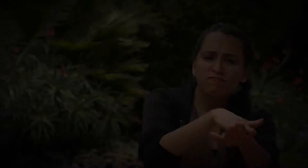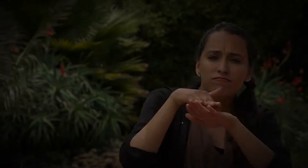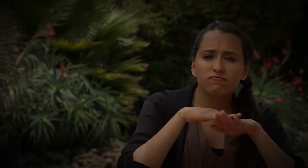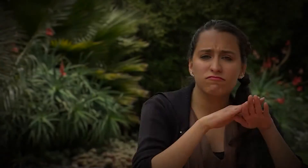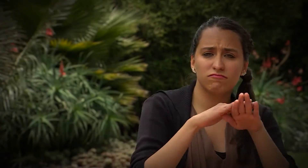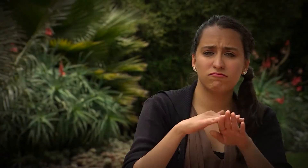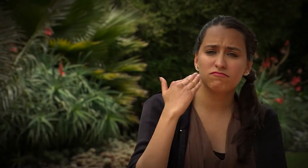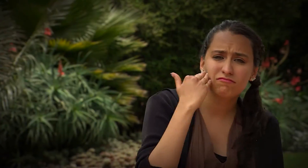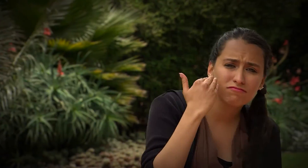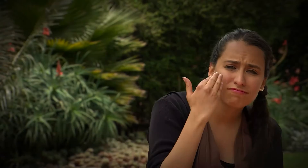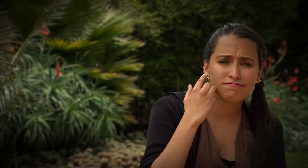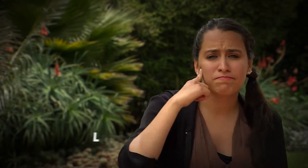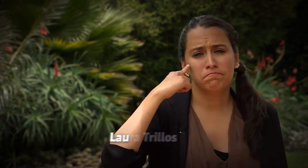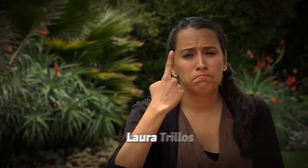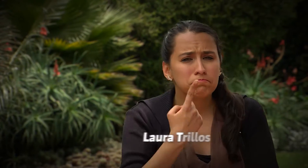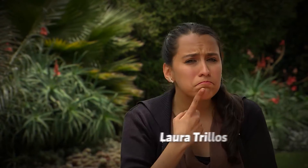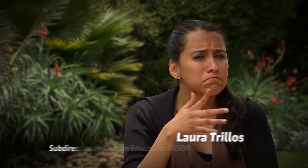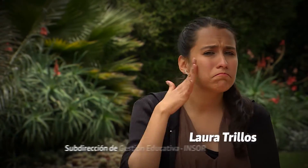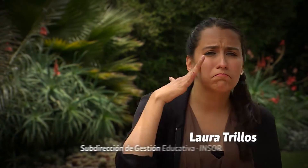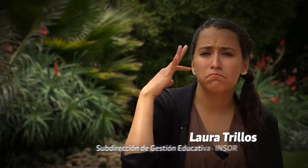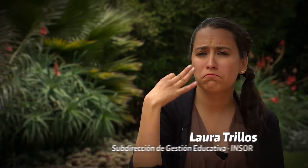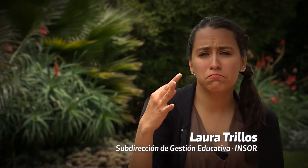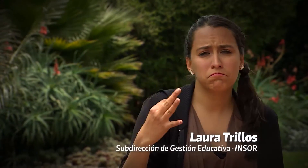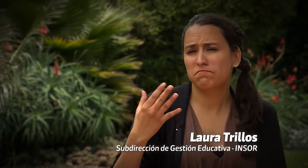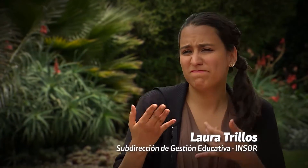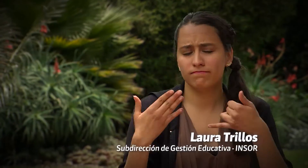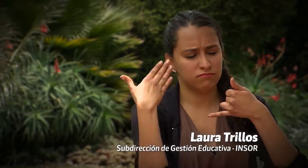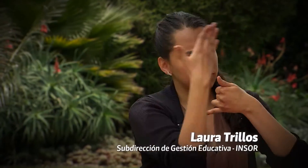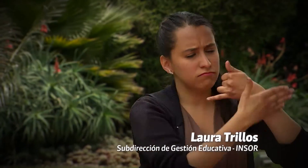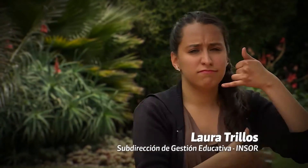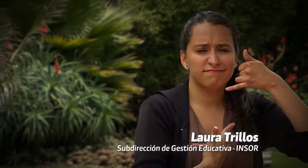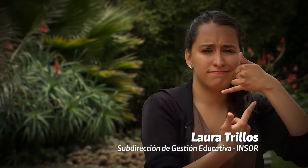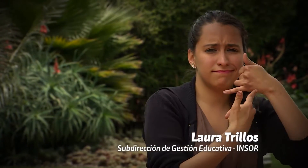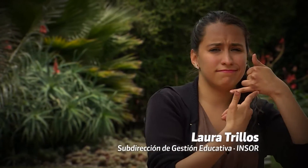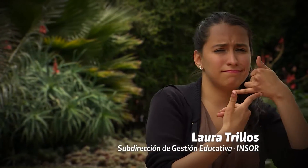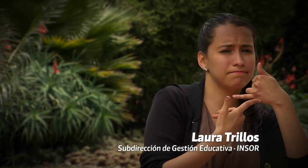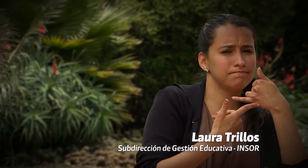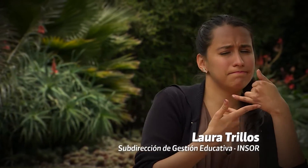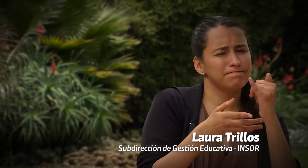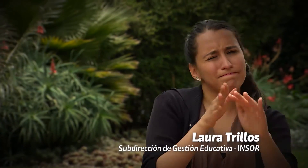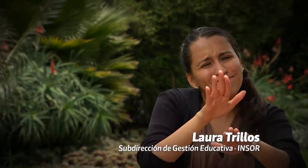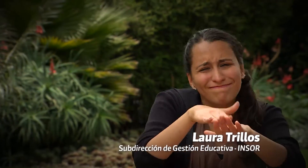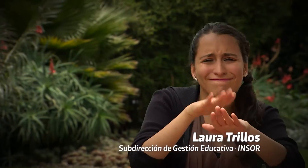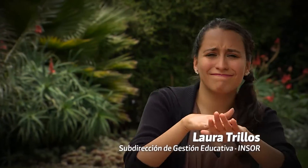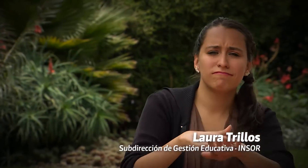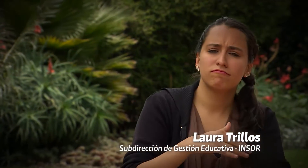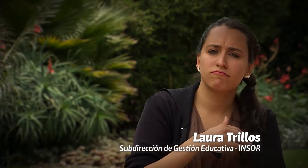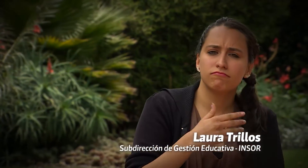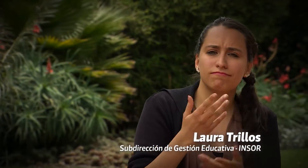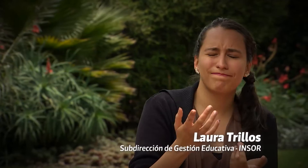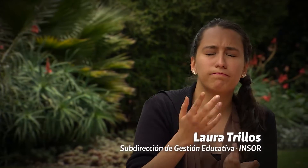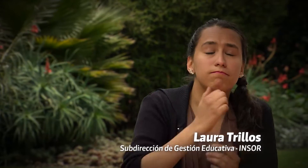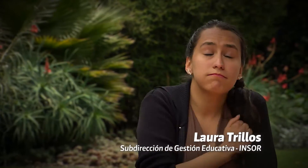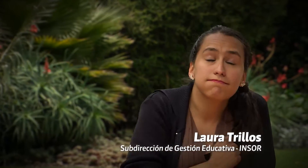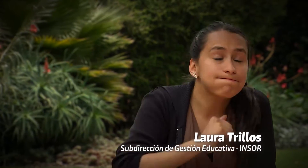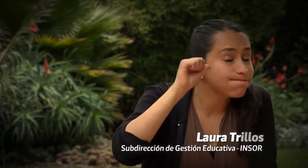Quisiera decirle a todas las mujeres sordas, oyentes de toda Colombia, que por favor